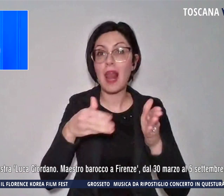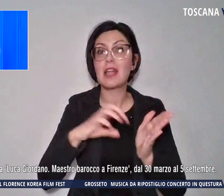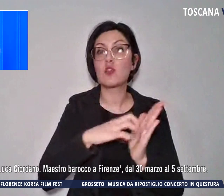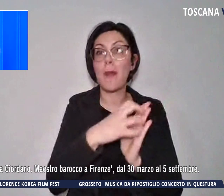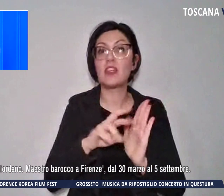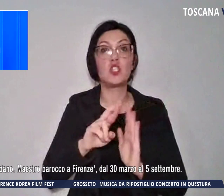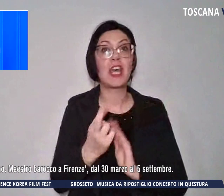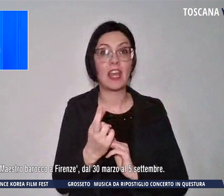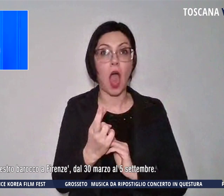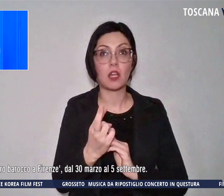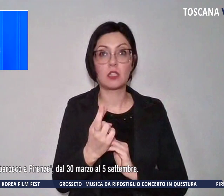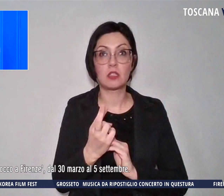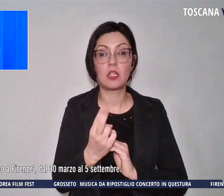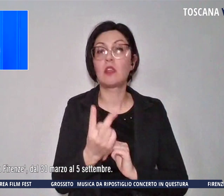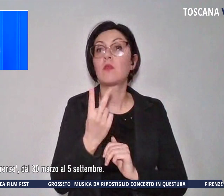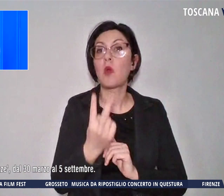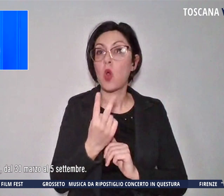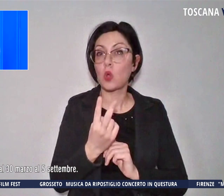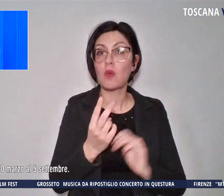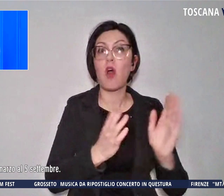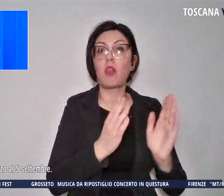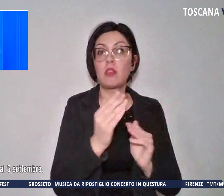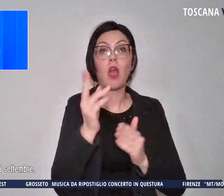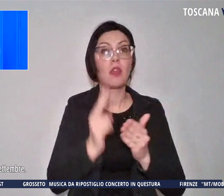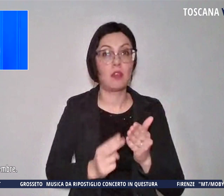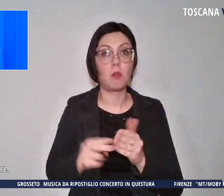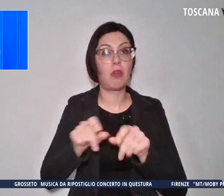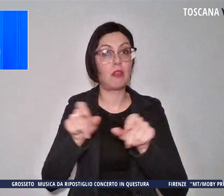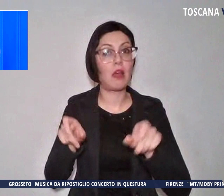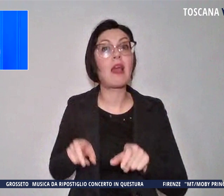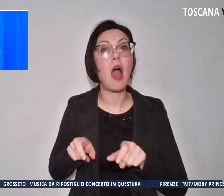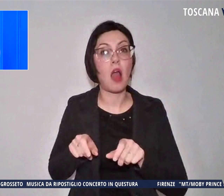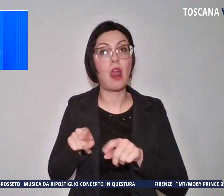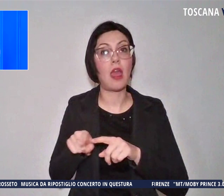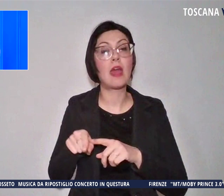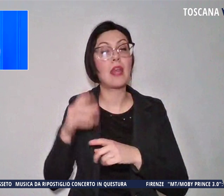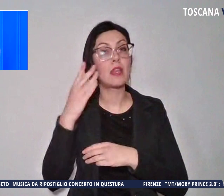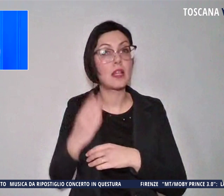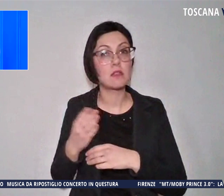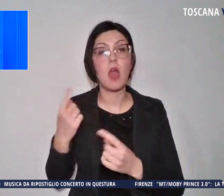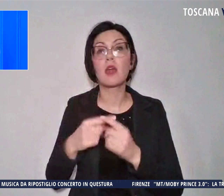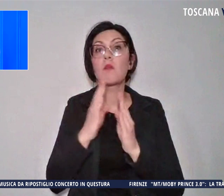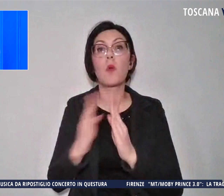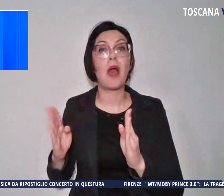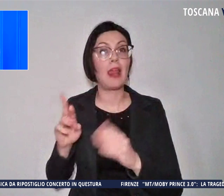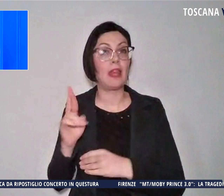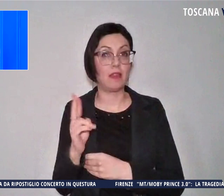due volte dipinte per la Galleria degli Specchi e per la Biblioteca Riccardiana.